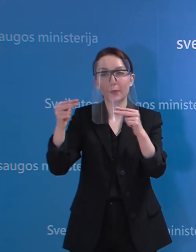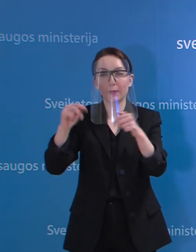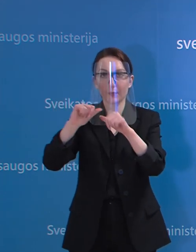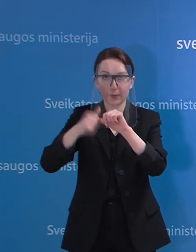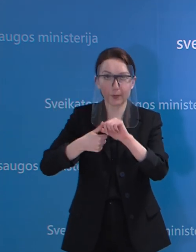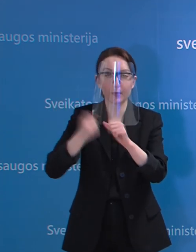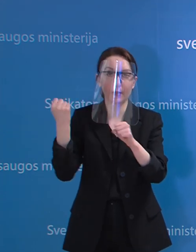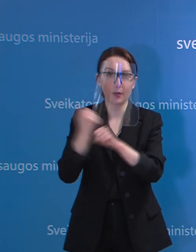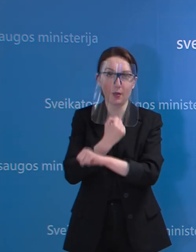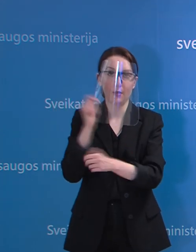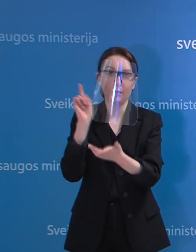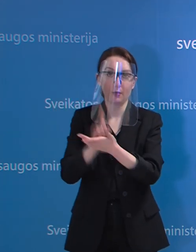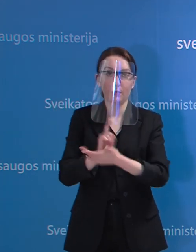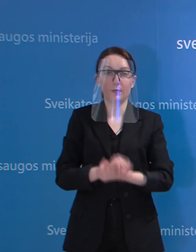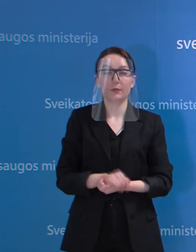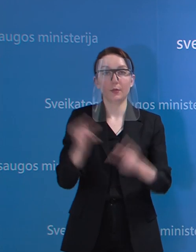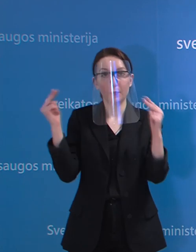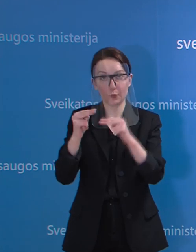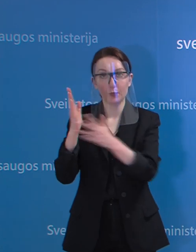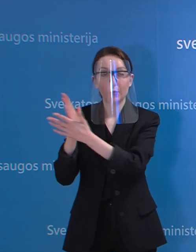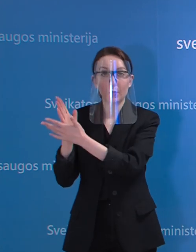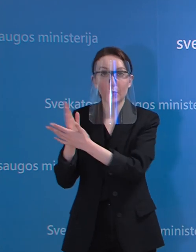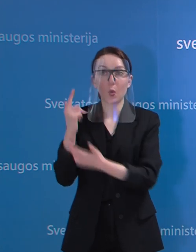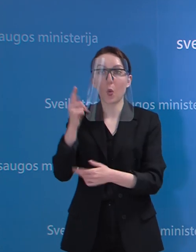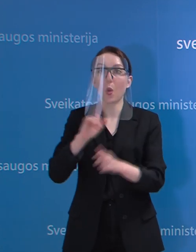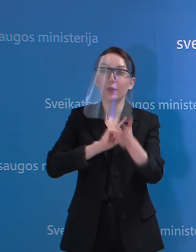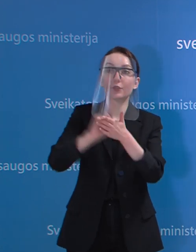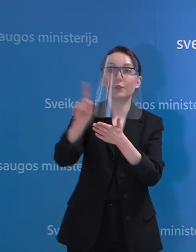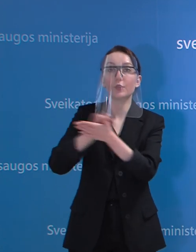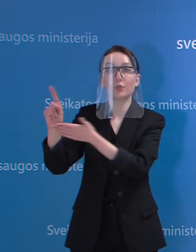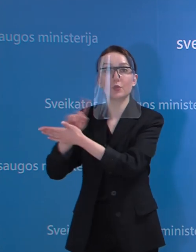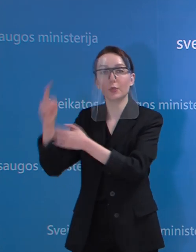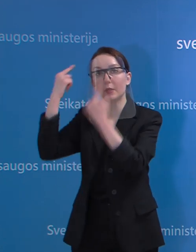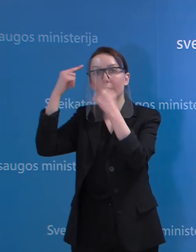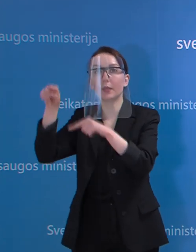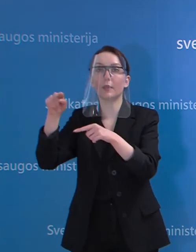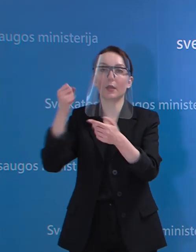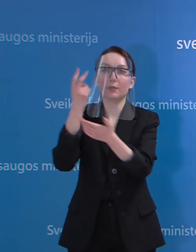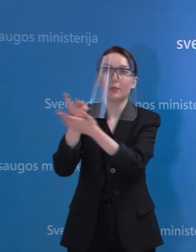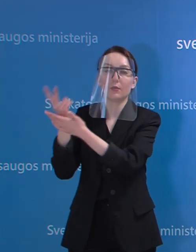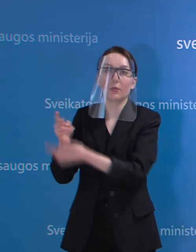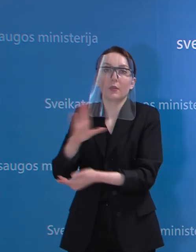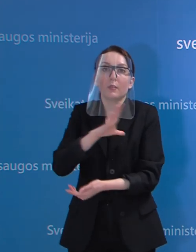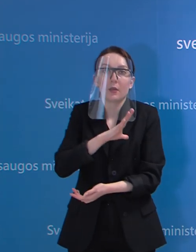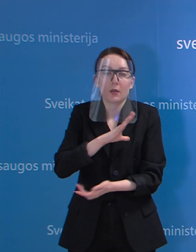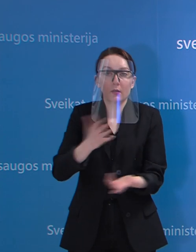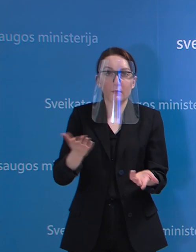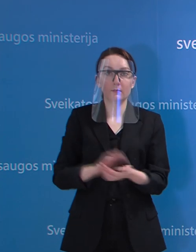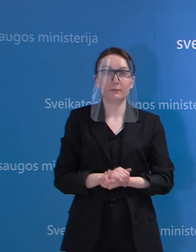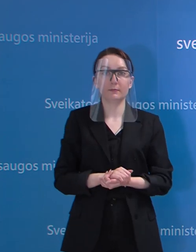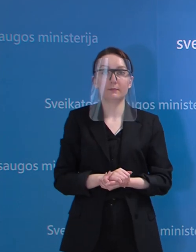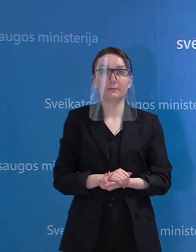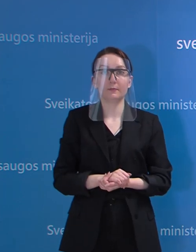yra užtikrinama ir jie yra prižiūrimi, o juos išvežiuoti kitas įstaigas nėra jokios logikos, todėl, kad kaip nekartą